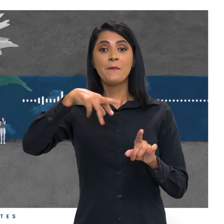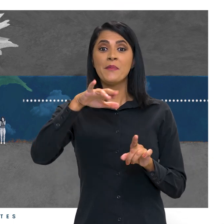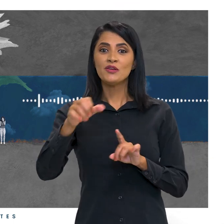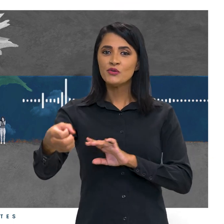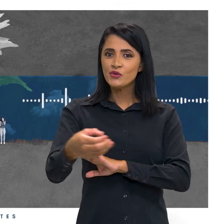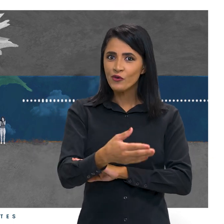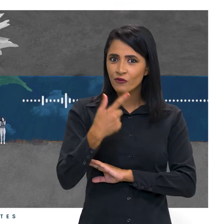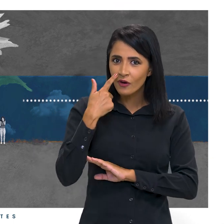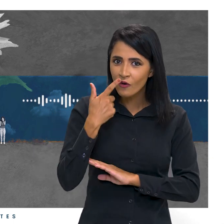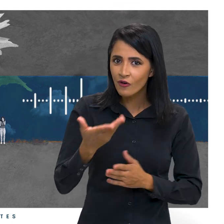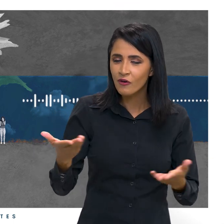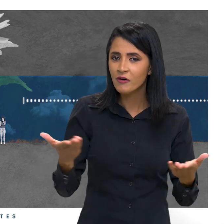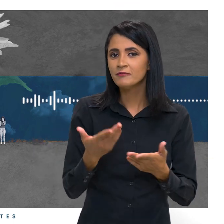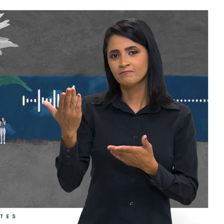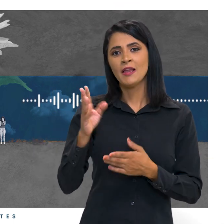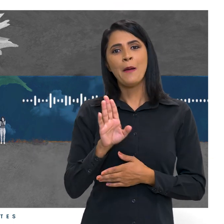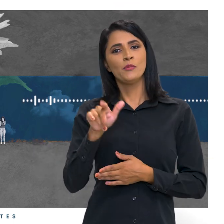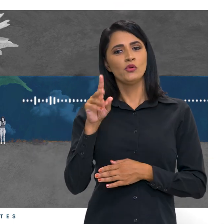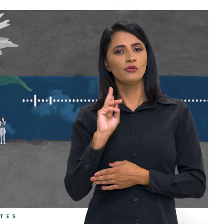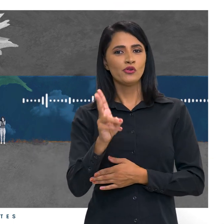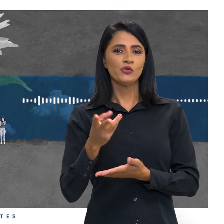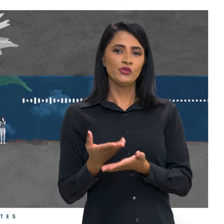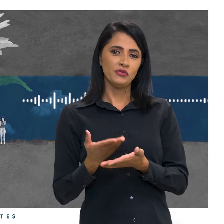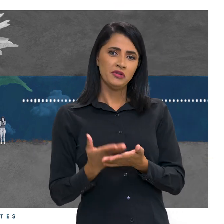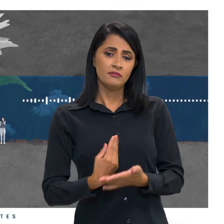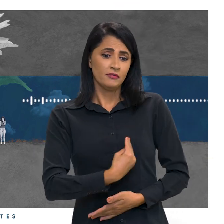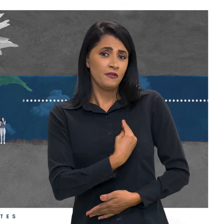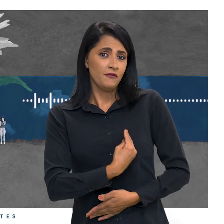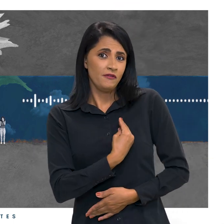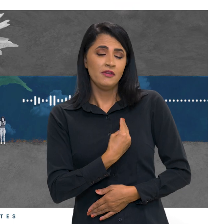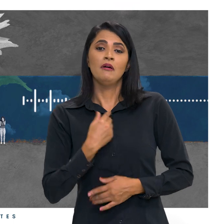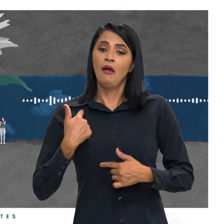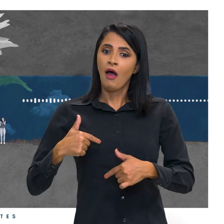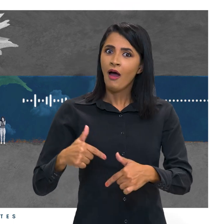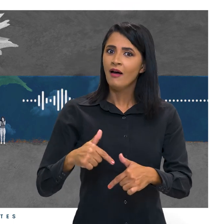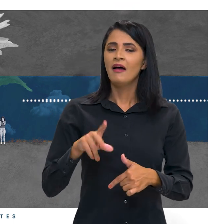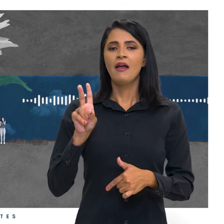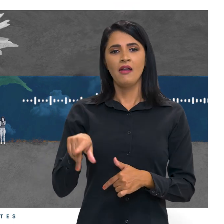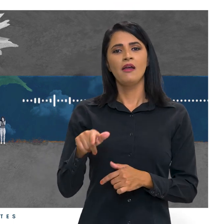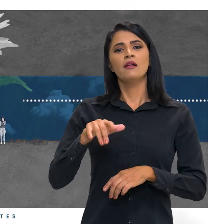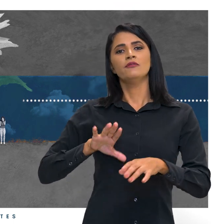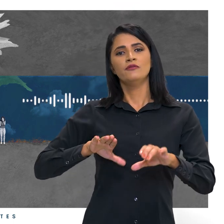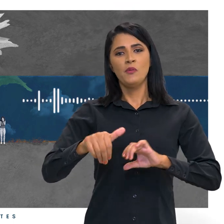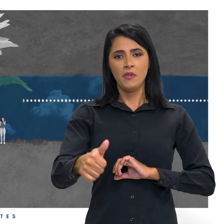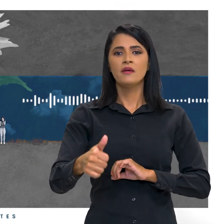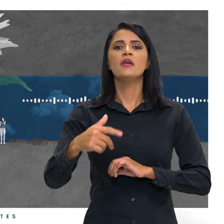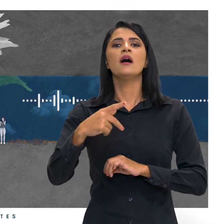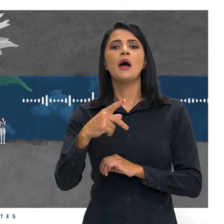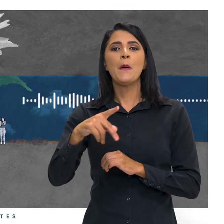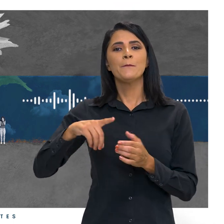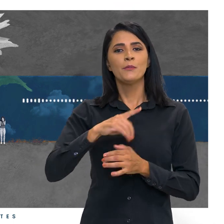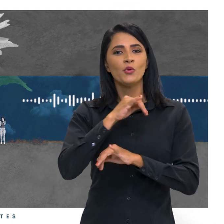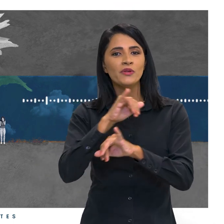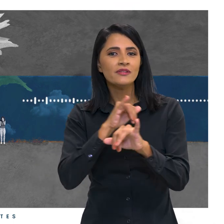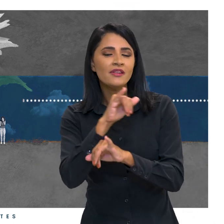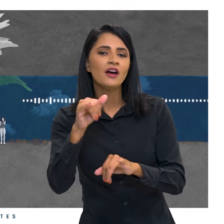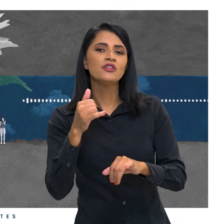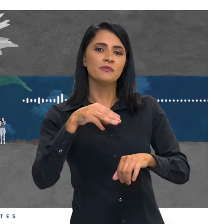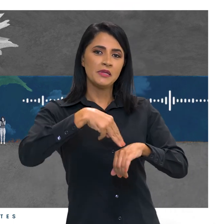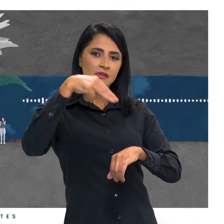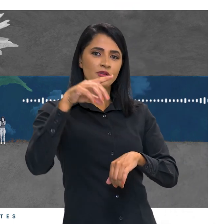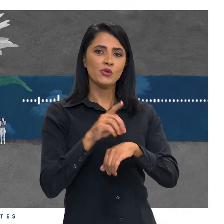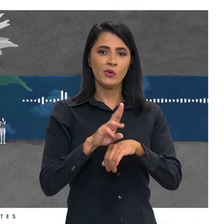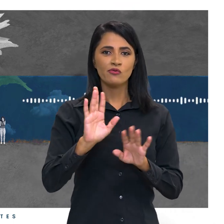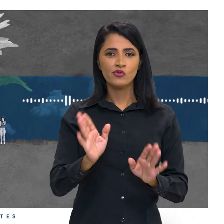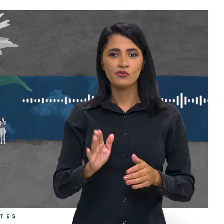Enquanto isso, a Bruna segue estudando e tendo uma vida bastante ativa. Ela é formada em publicidade, fez mestrado e até doutorado.